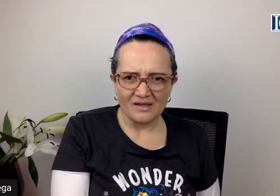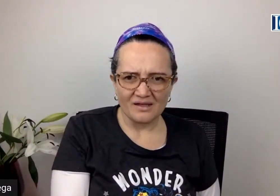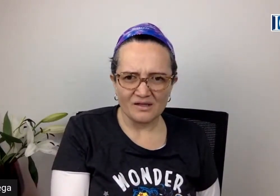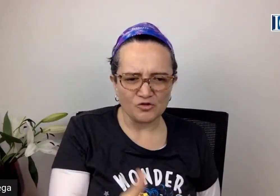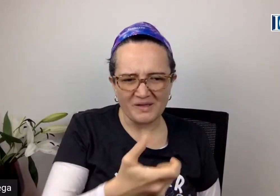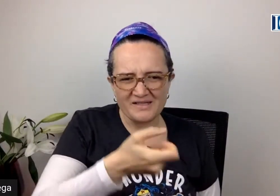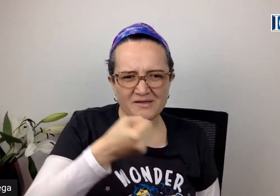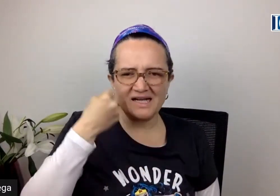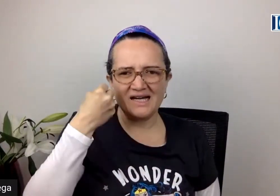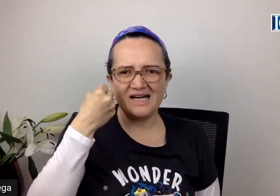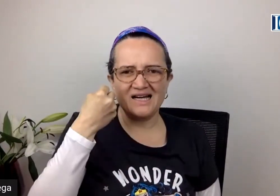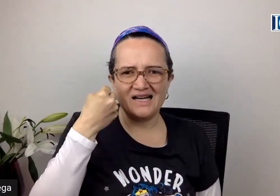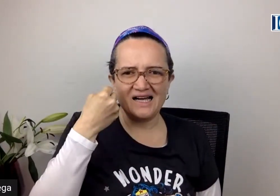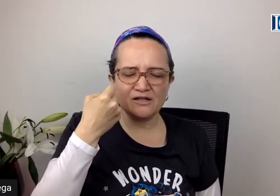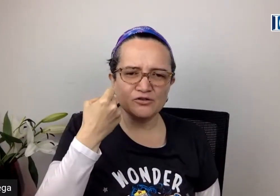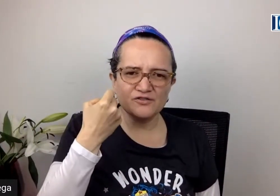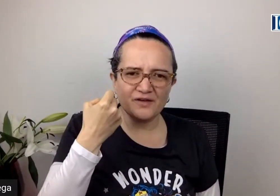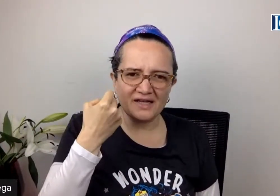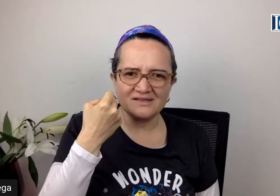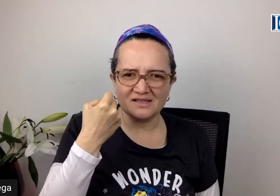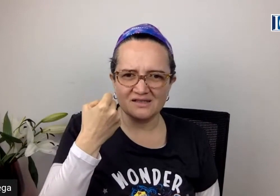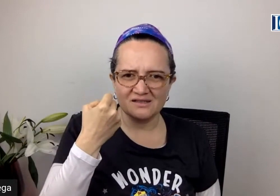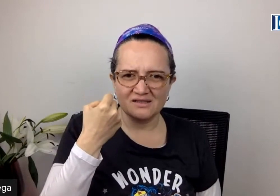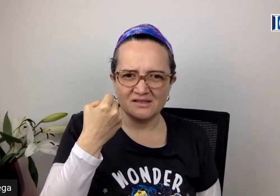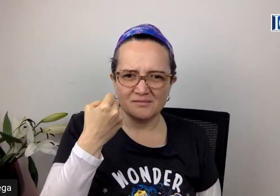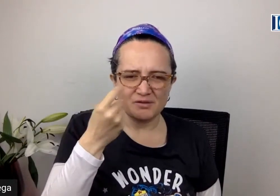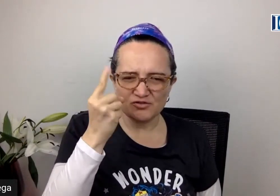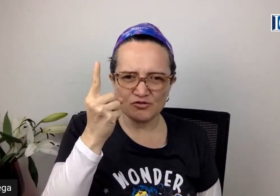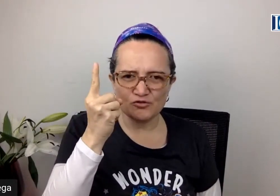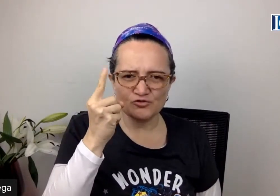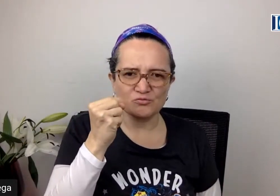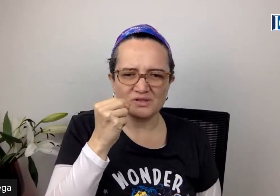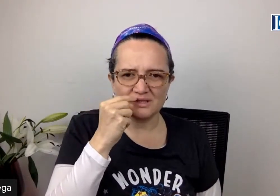nos va a llevar a algo diferente pero eso lo costumbre